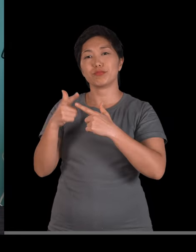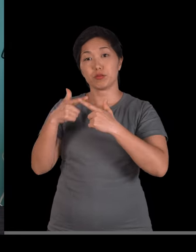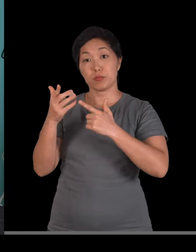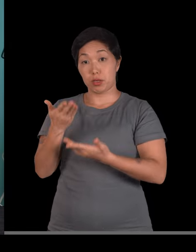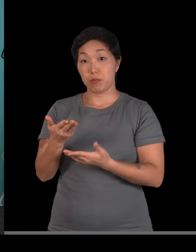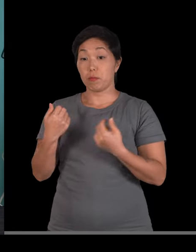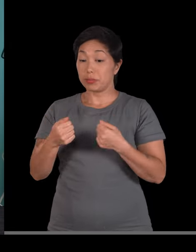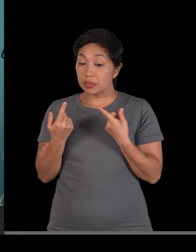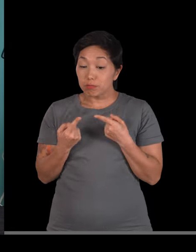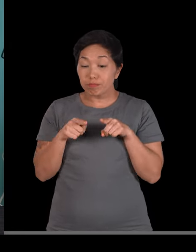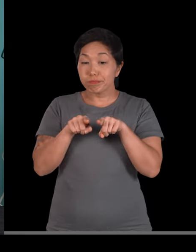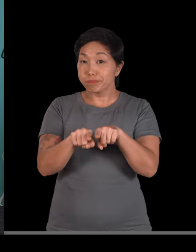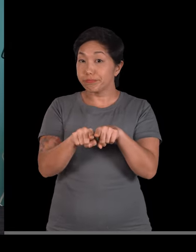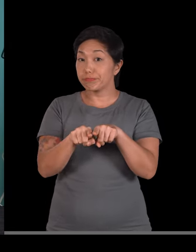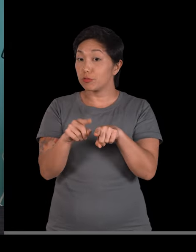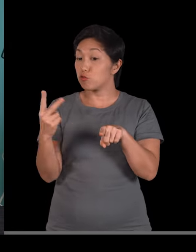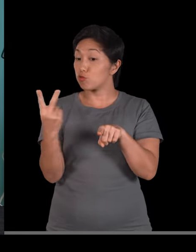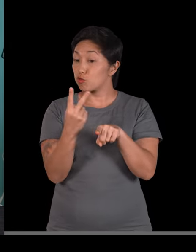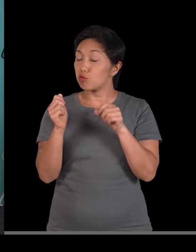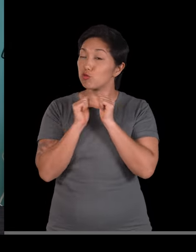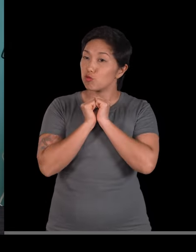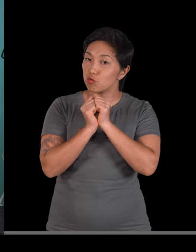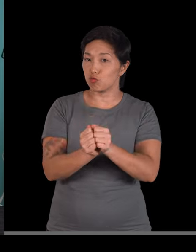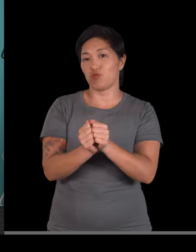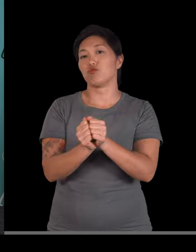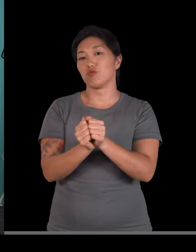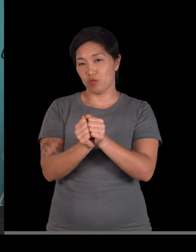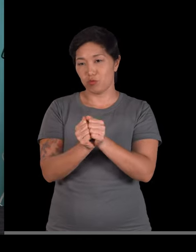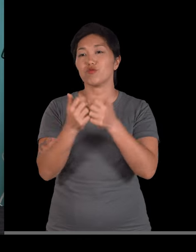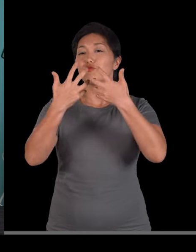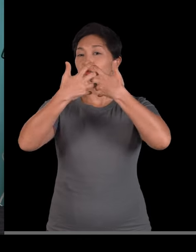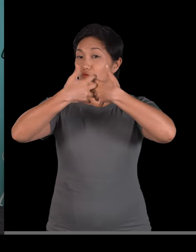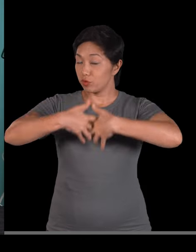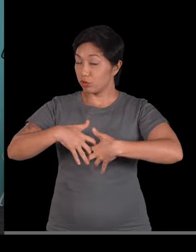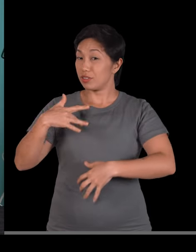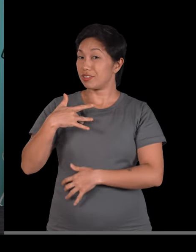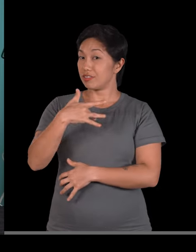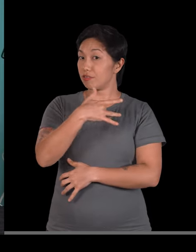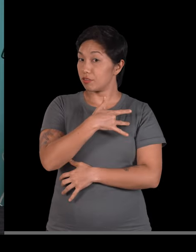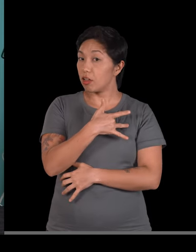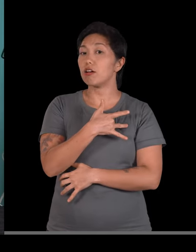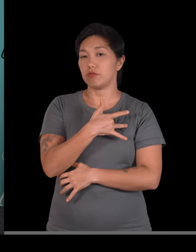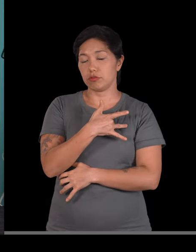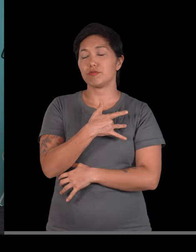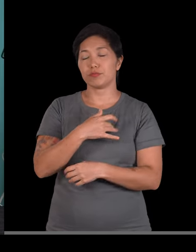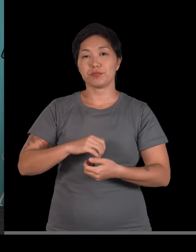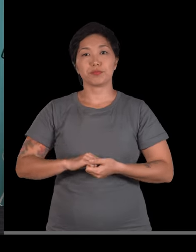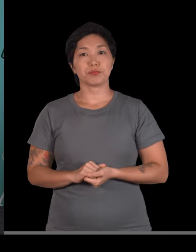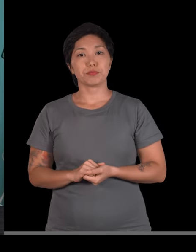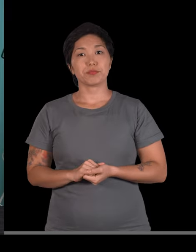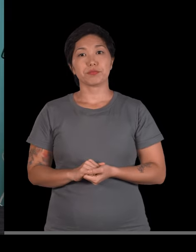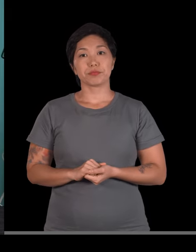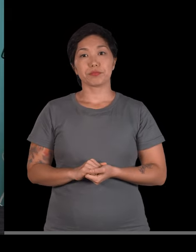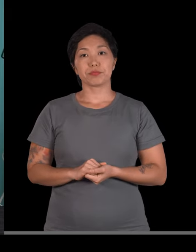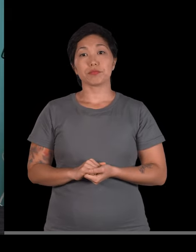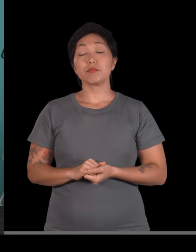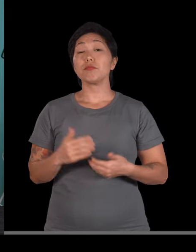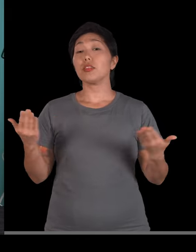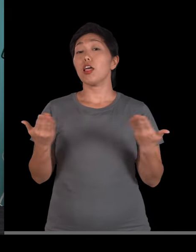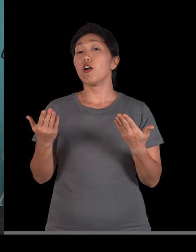dessa parceria, a gente precisa desses dois, trabalhando juntos de forma saudável, pra coisa funcionar. Vamos então falar